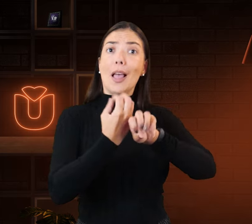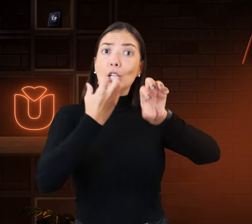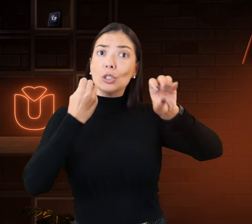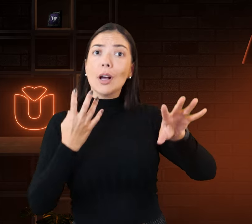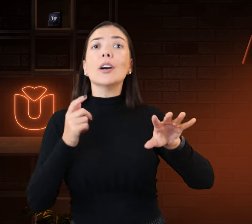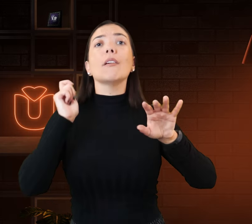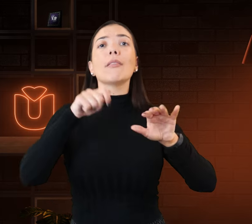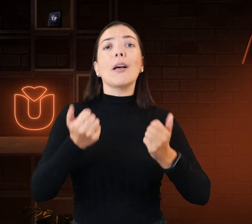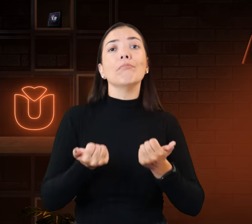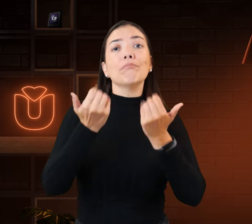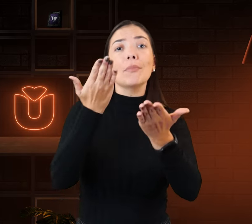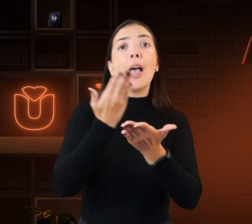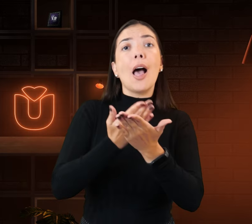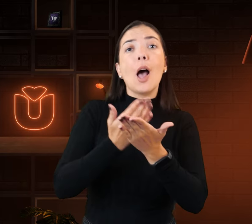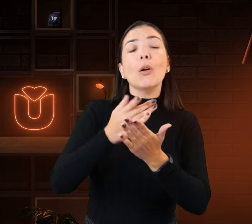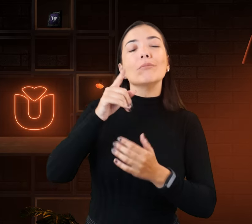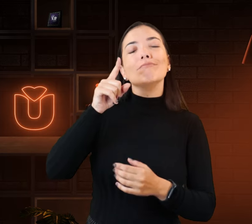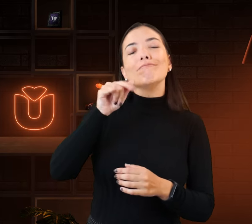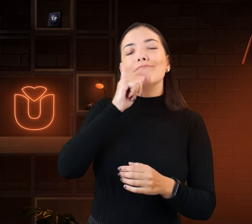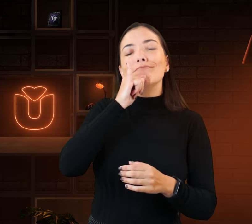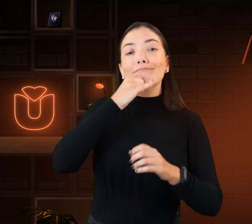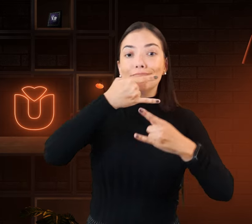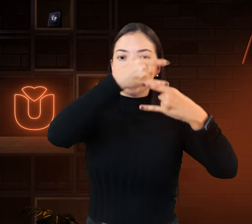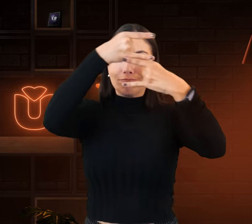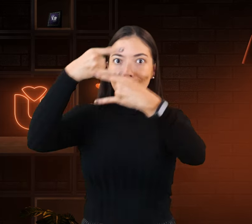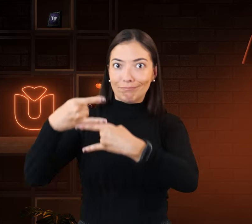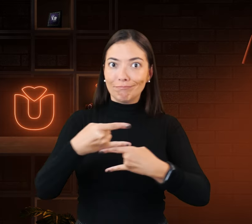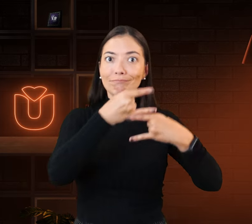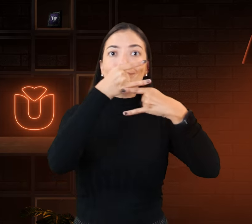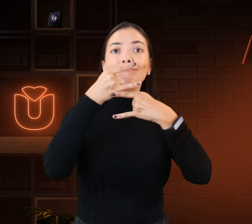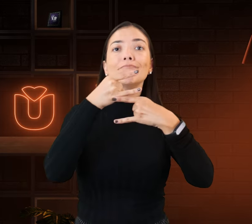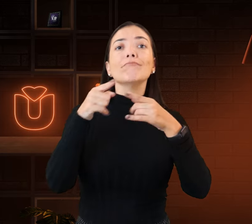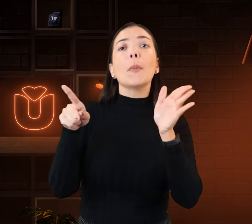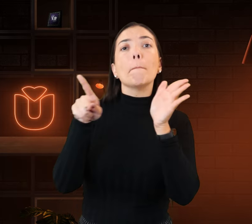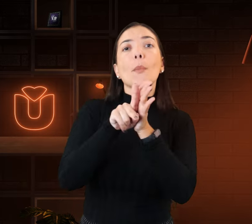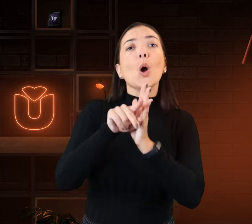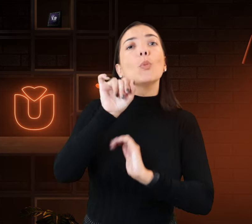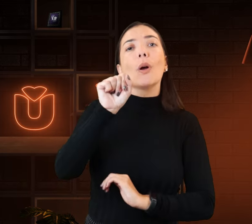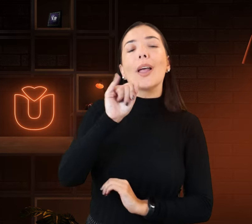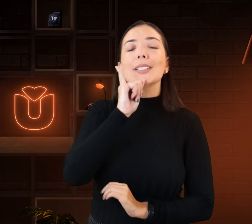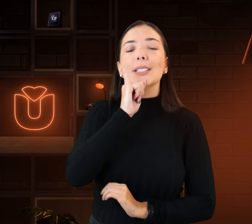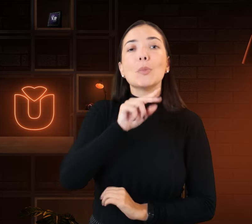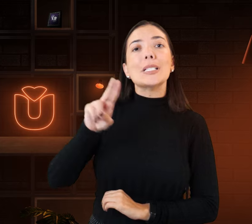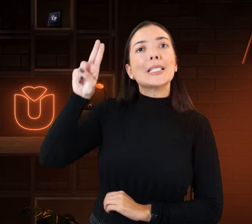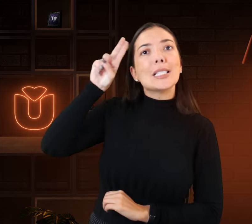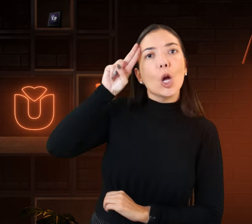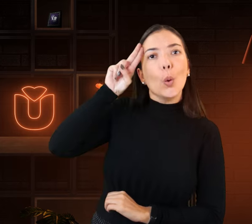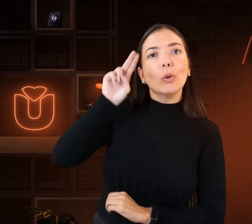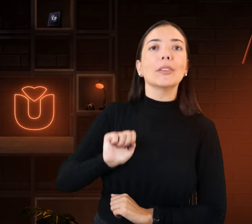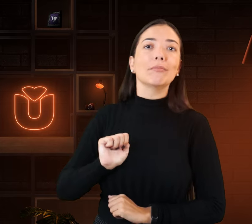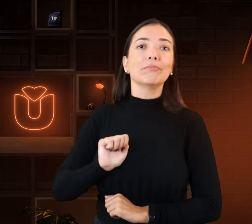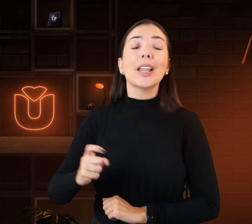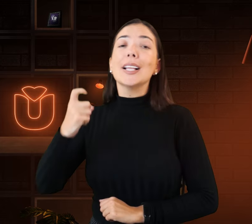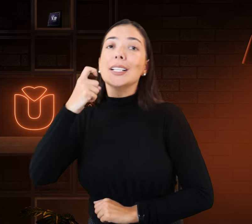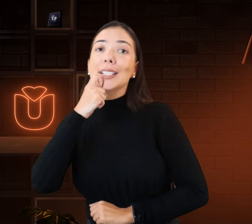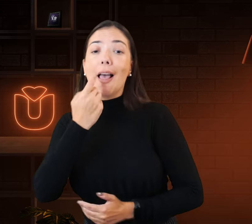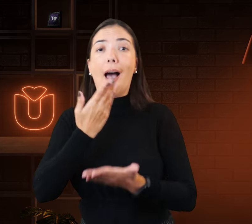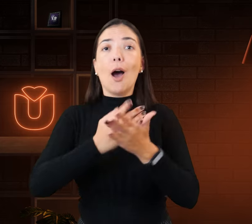à distância, a gente tem a oportunidade de estudar segunda, de